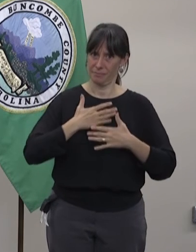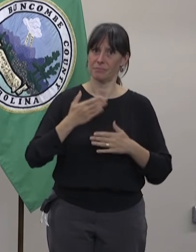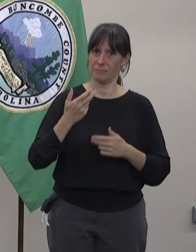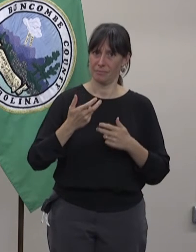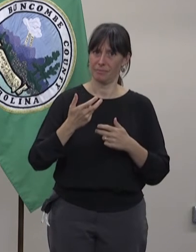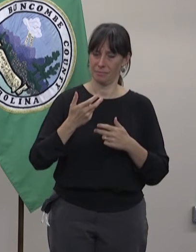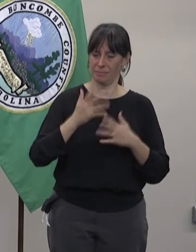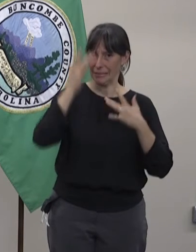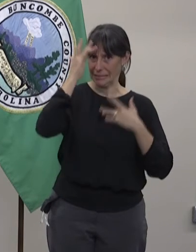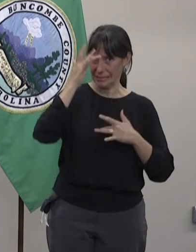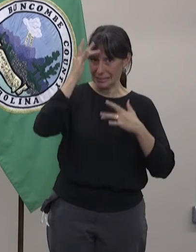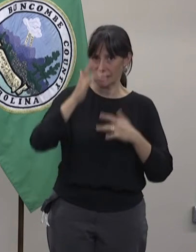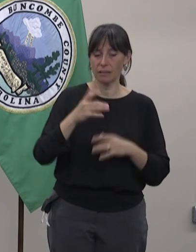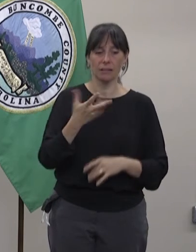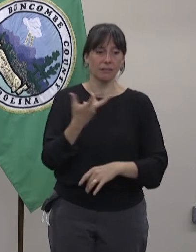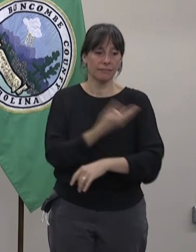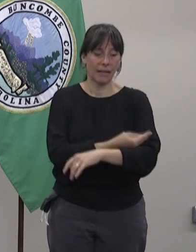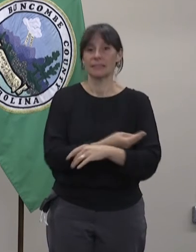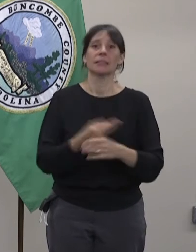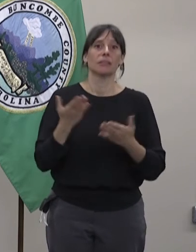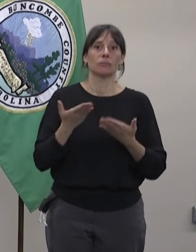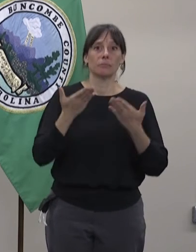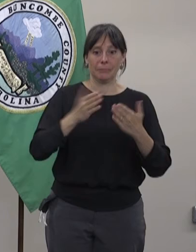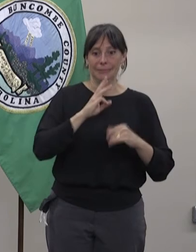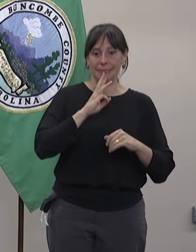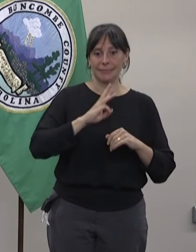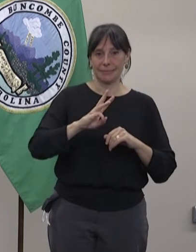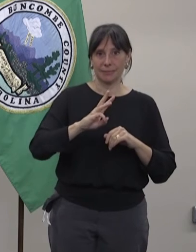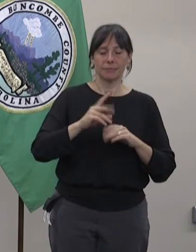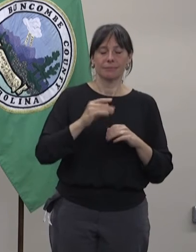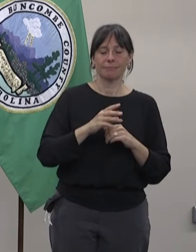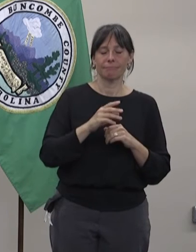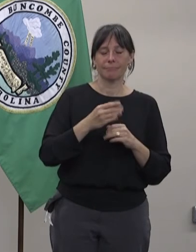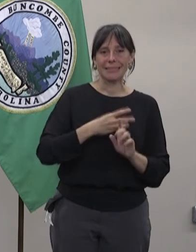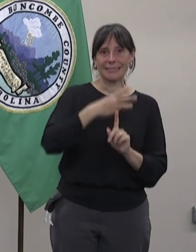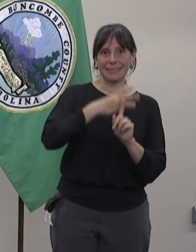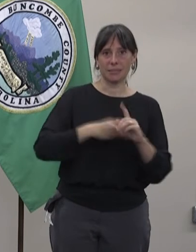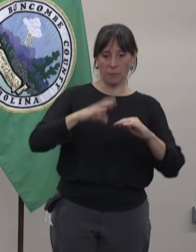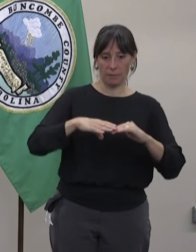es una enfermedad respiratoria también y puede ser muy grave.